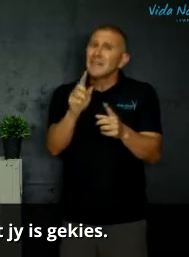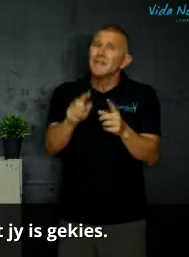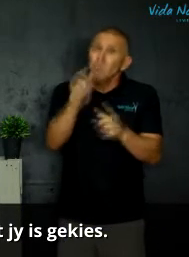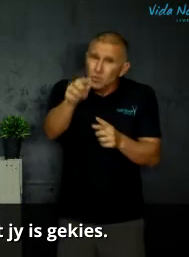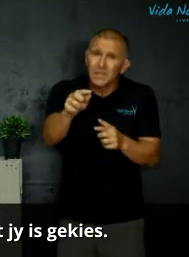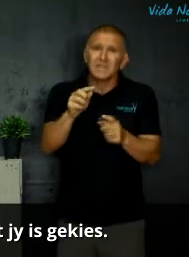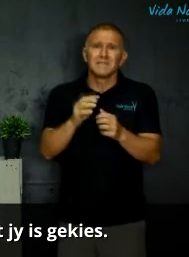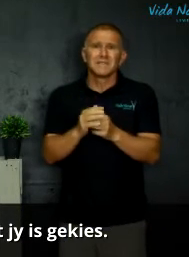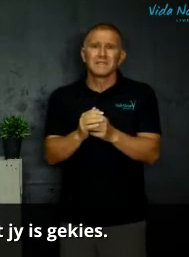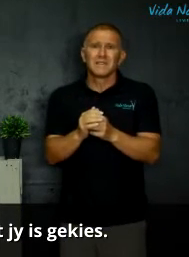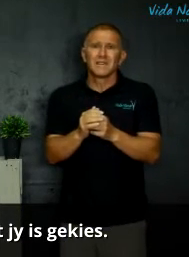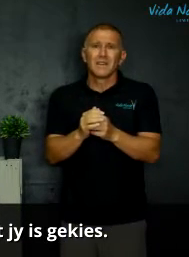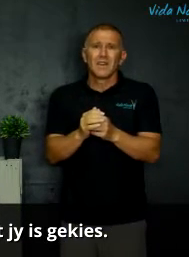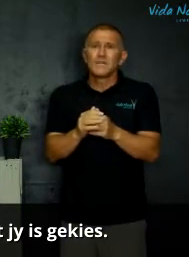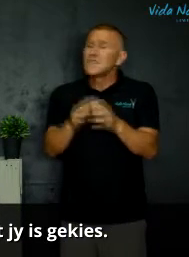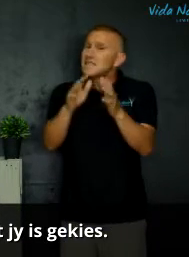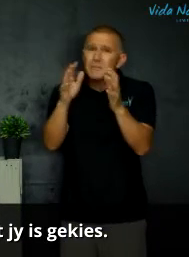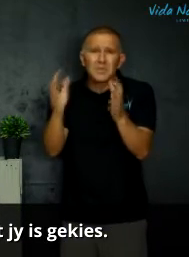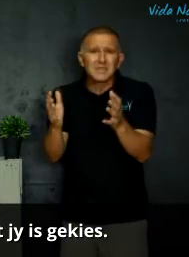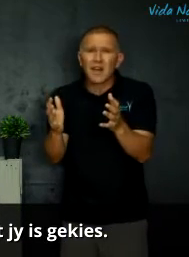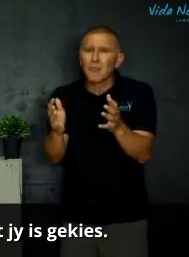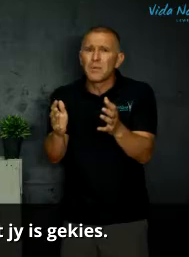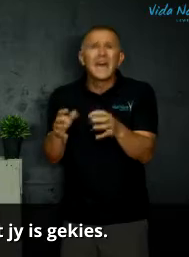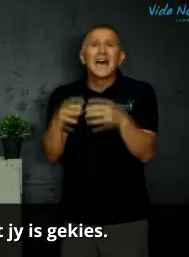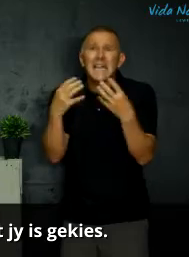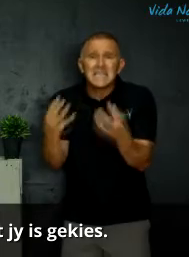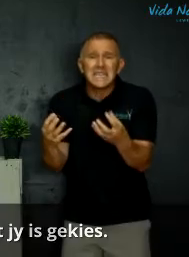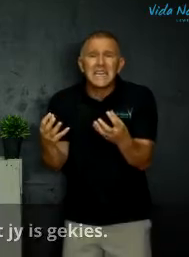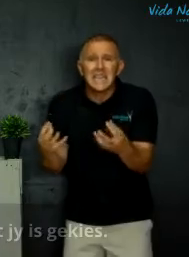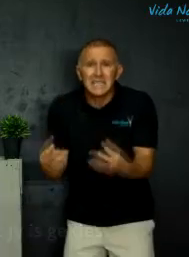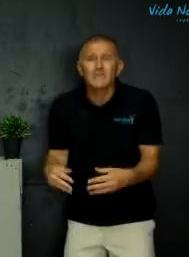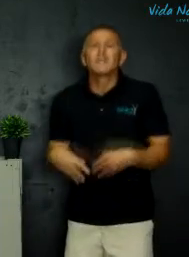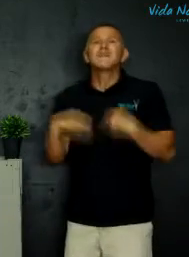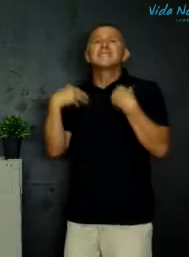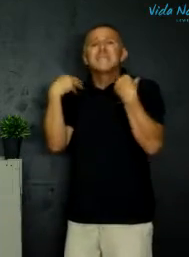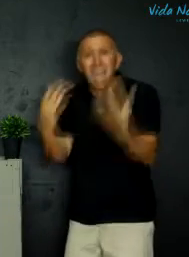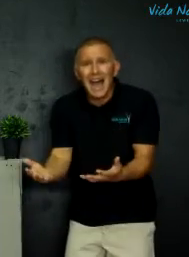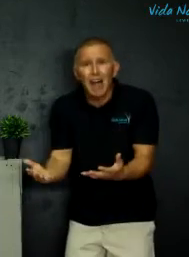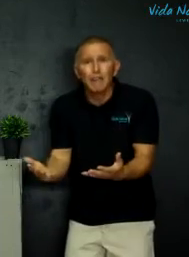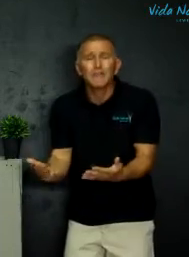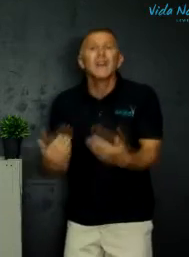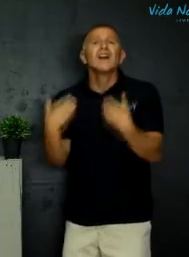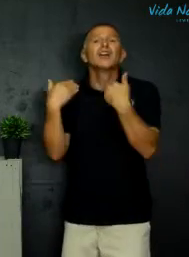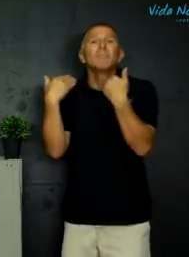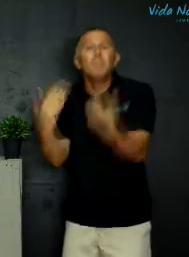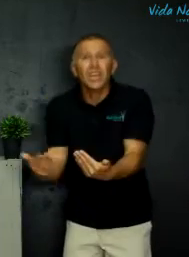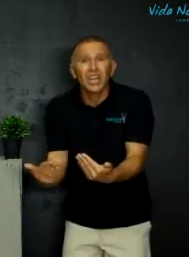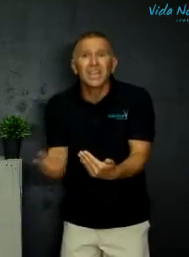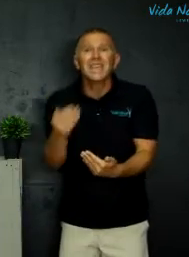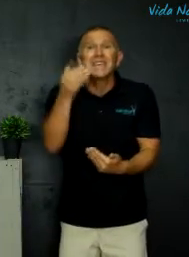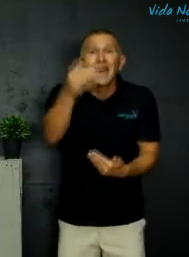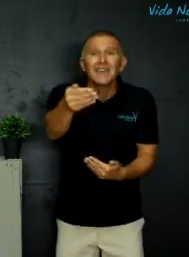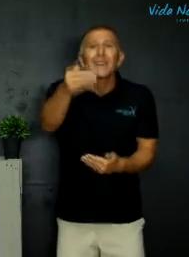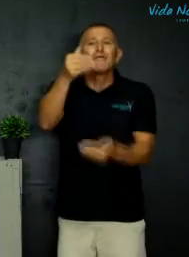jy moet kies discipleskap is nie iets wat van self gebeur nie jy gaan